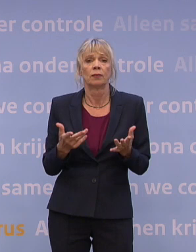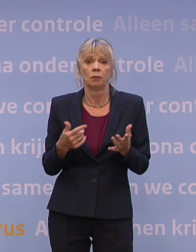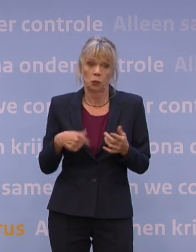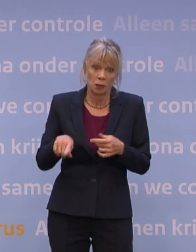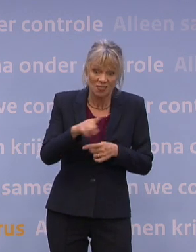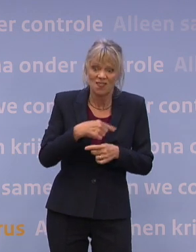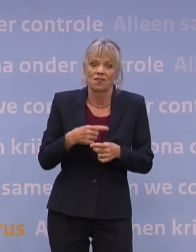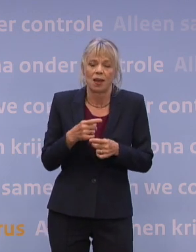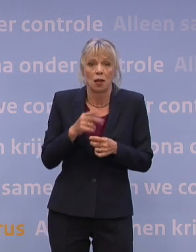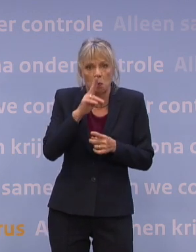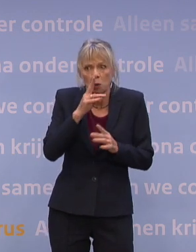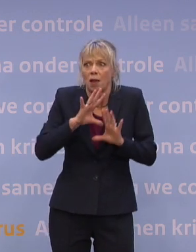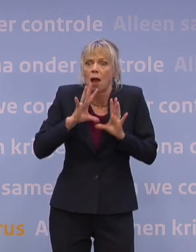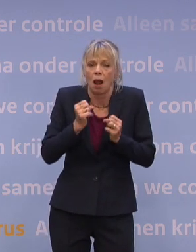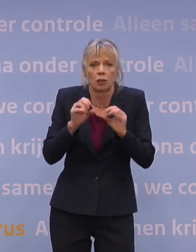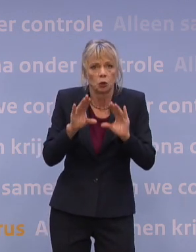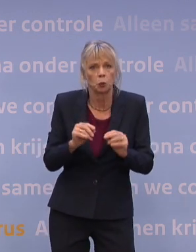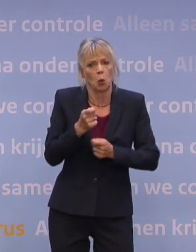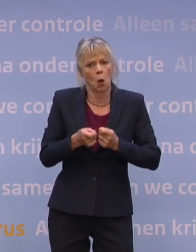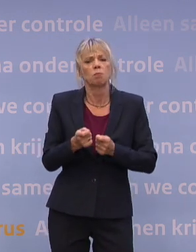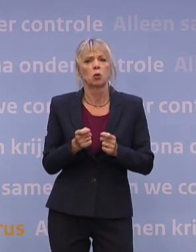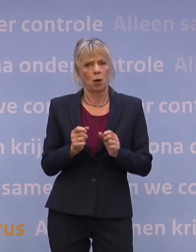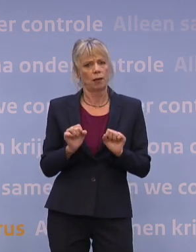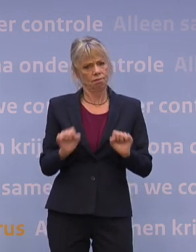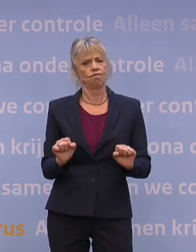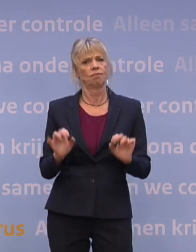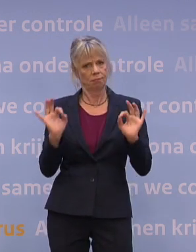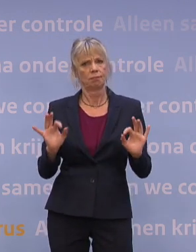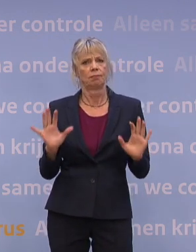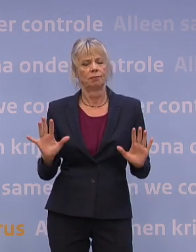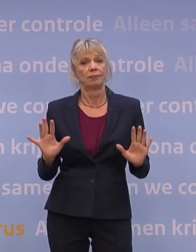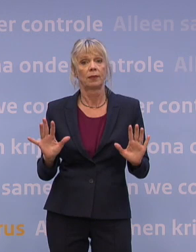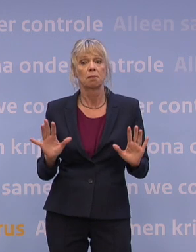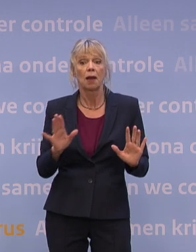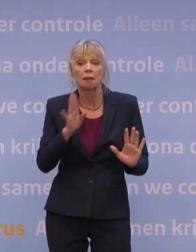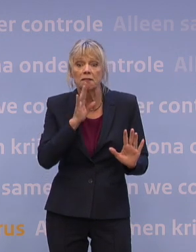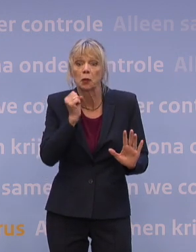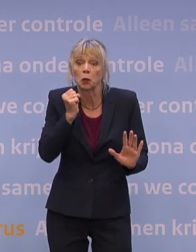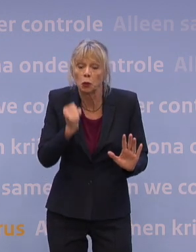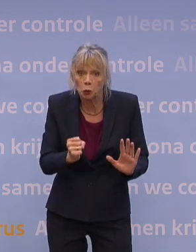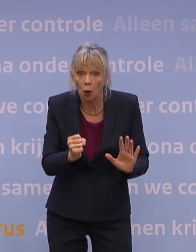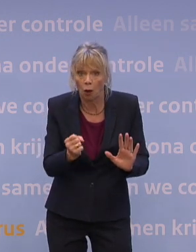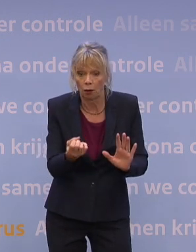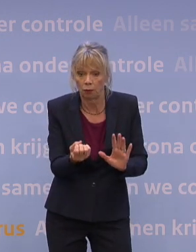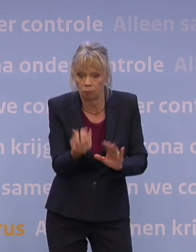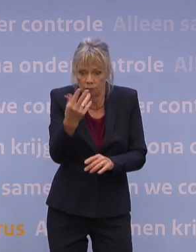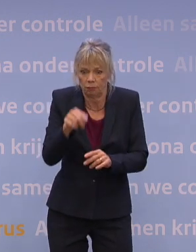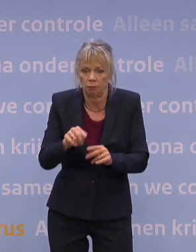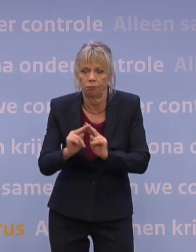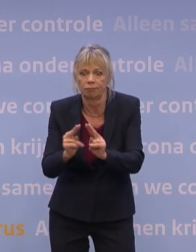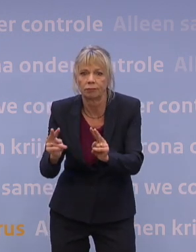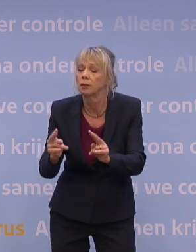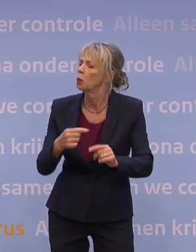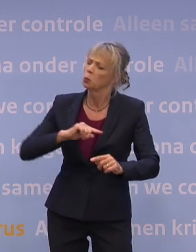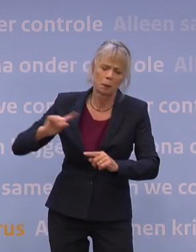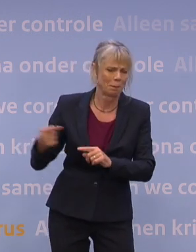dat we er klaar voor zijn. En ja, als zich lokale uitbraken voordoen, dan moet je er ook weer bovenop